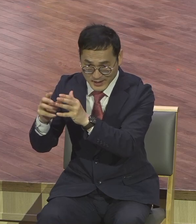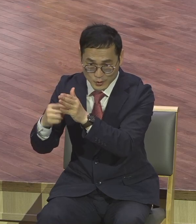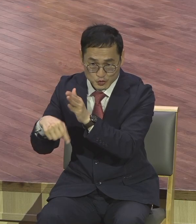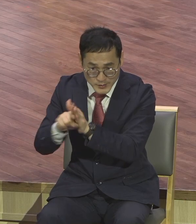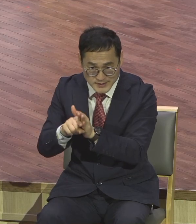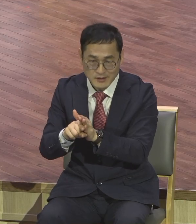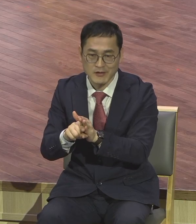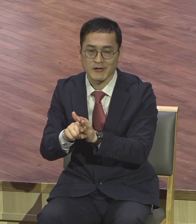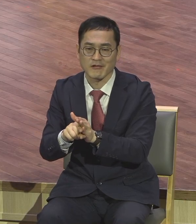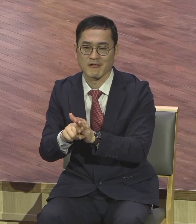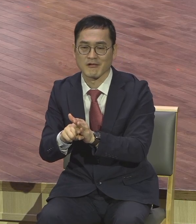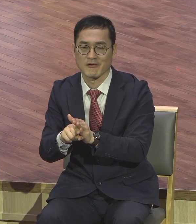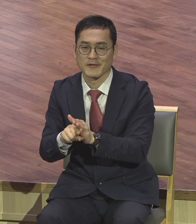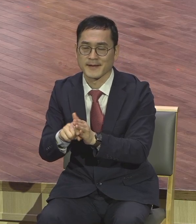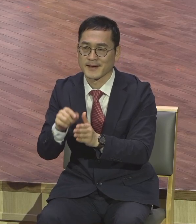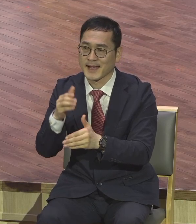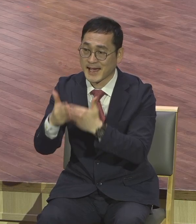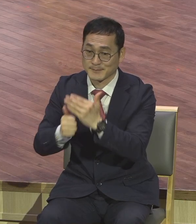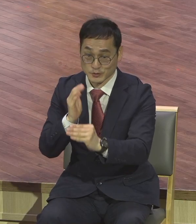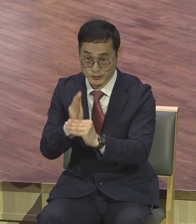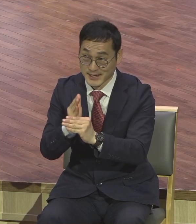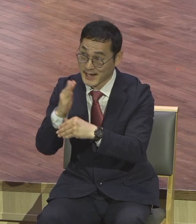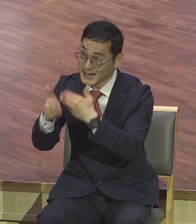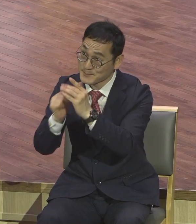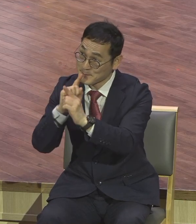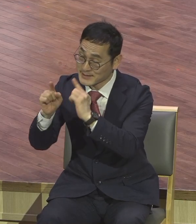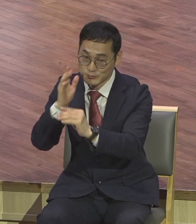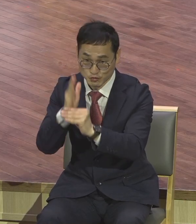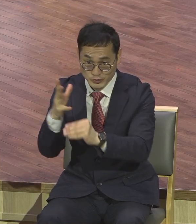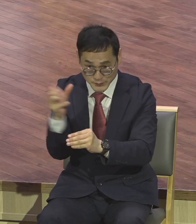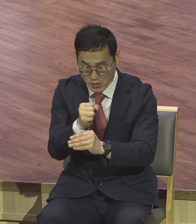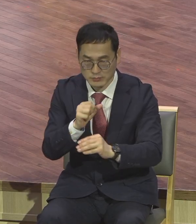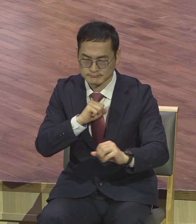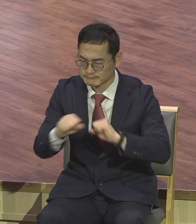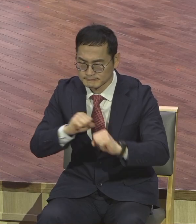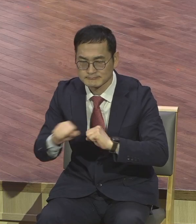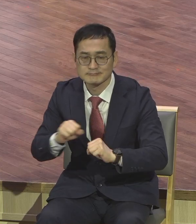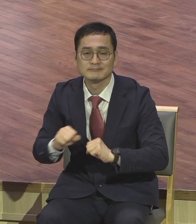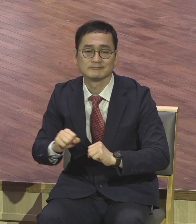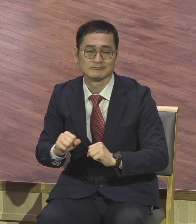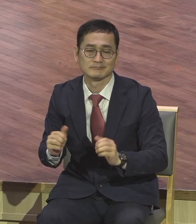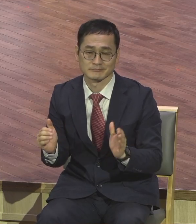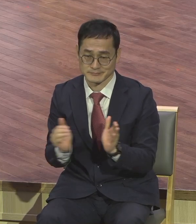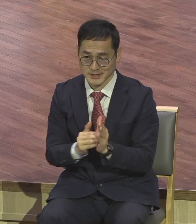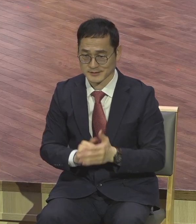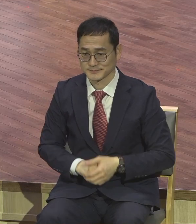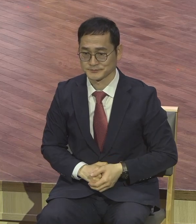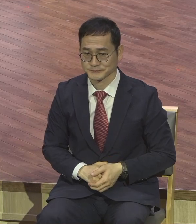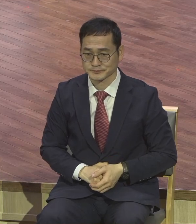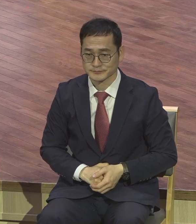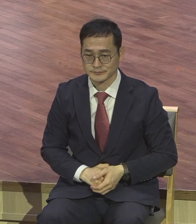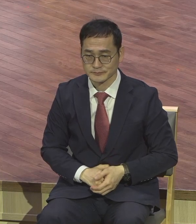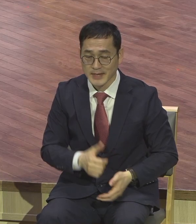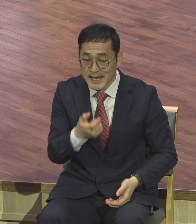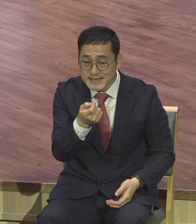쓰임받았다라는 거예요. 작은 야구부는 초대 예루살렘 교회에서 중요한 역할을 냈고